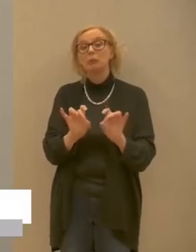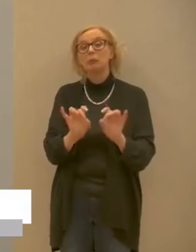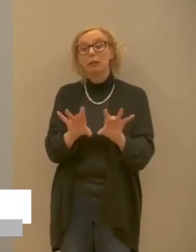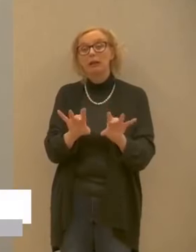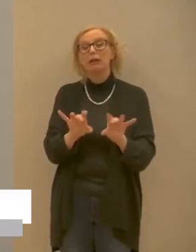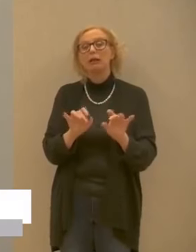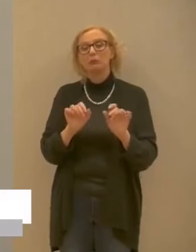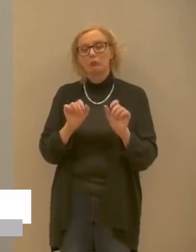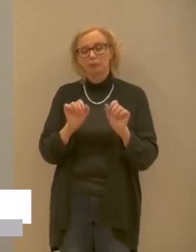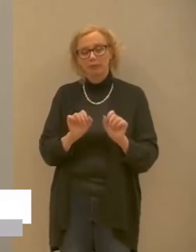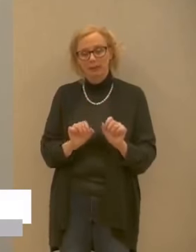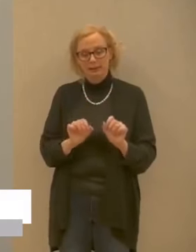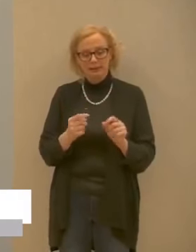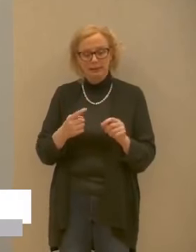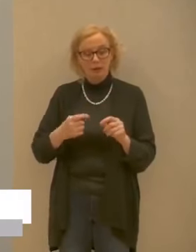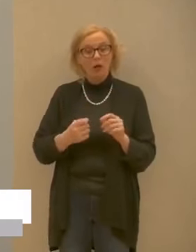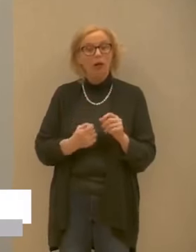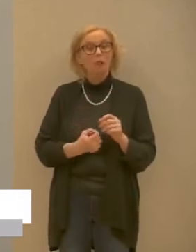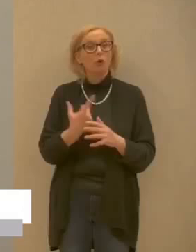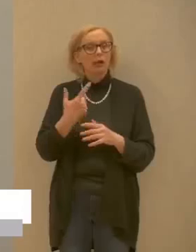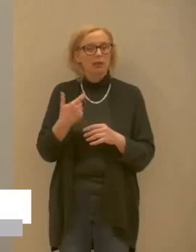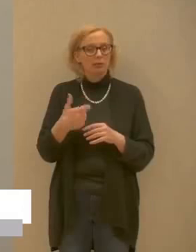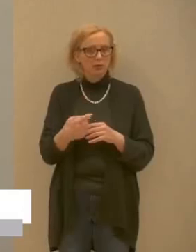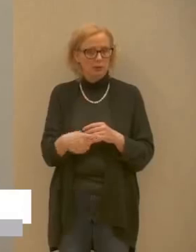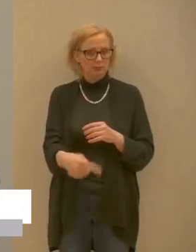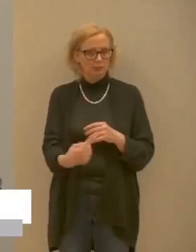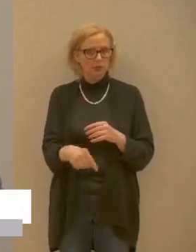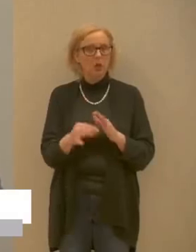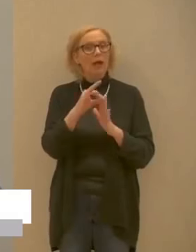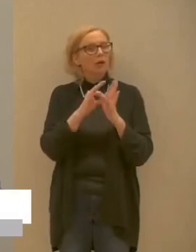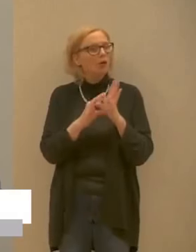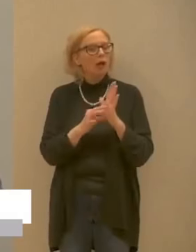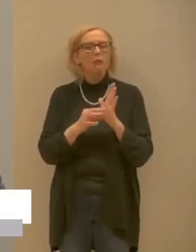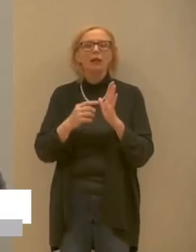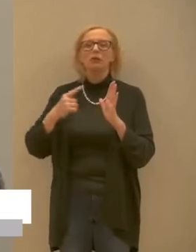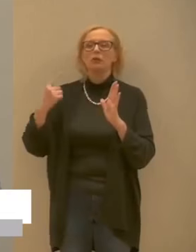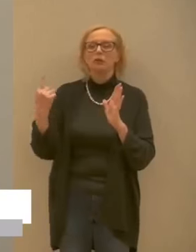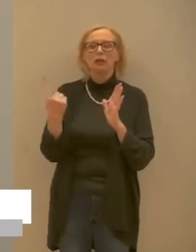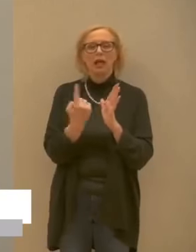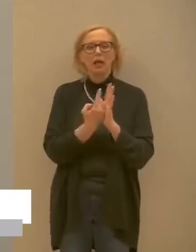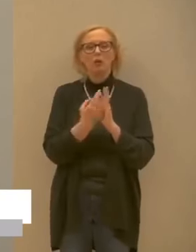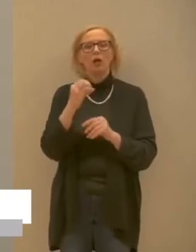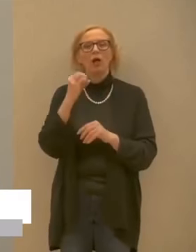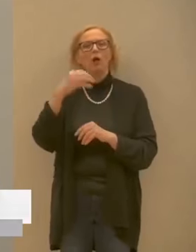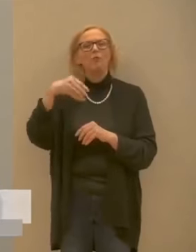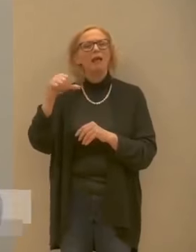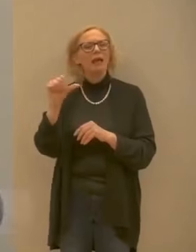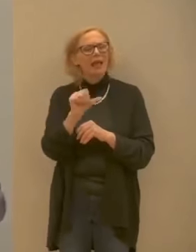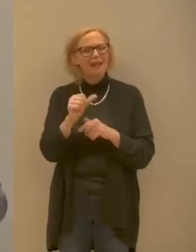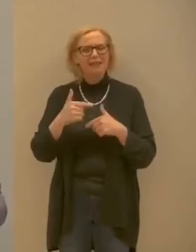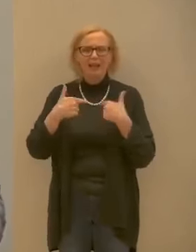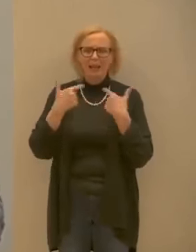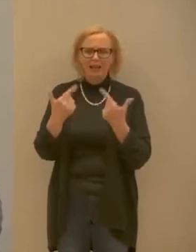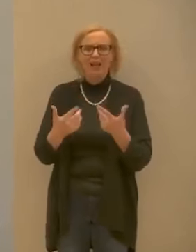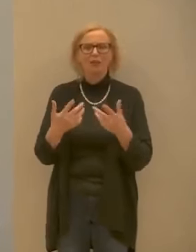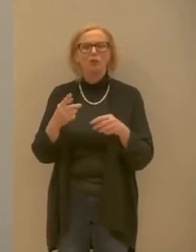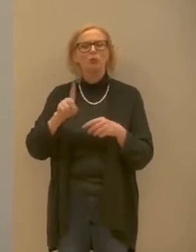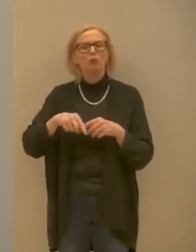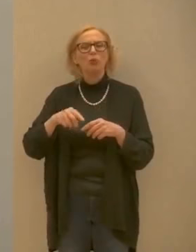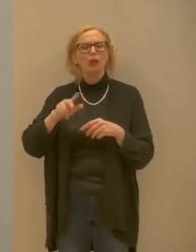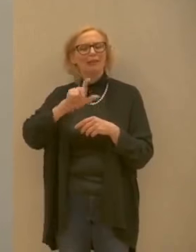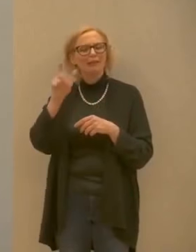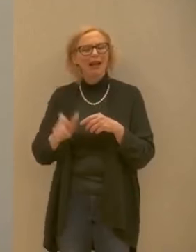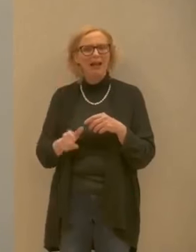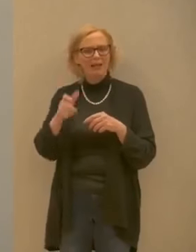noi è rispettare le regole molto precise che sono state date dall'OMS dallo Stato italiano e poi molto